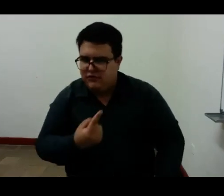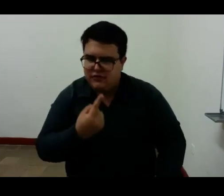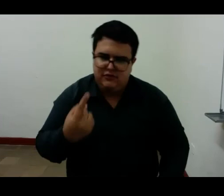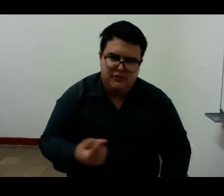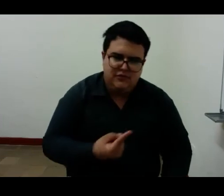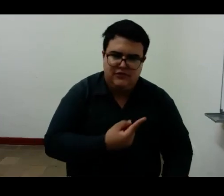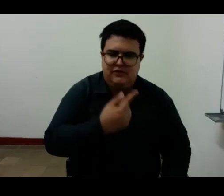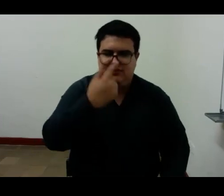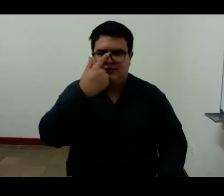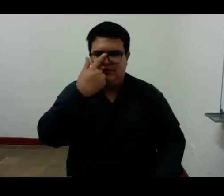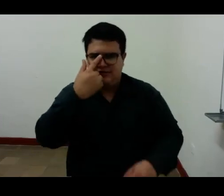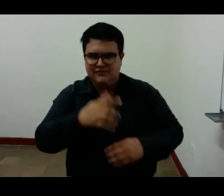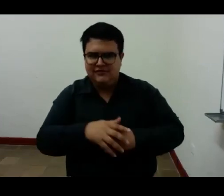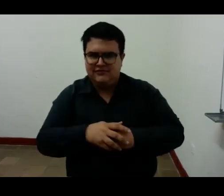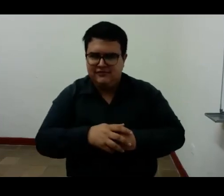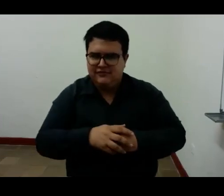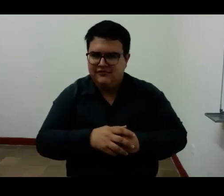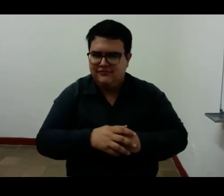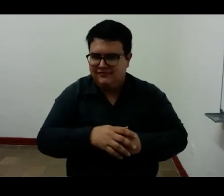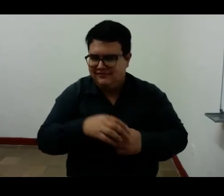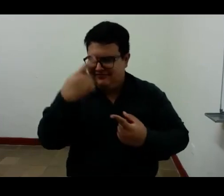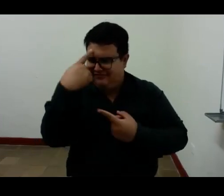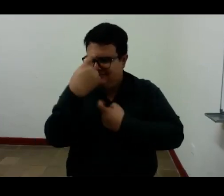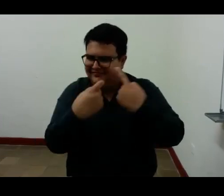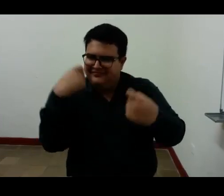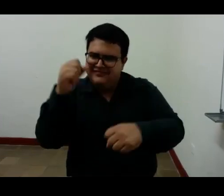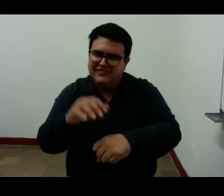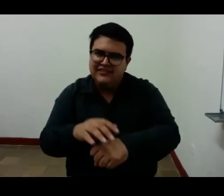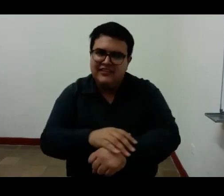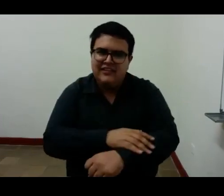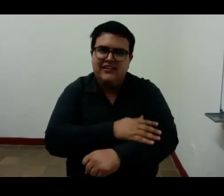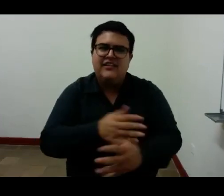y termina este apunte número 5